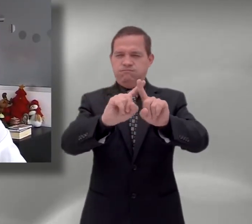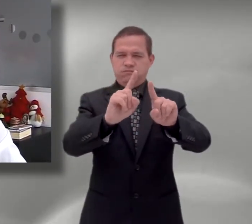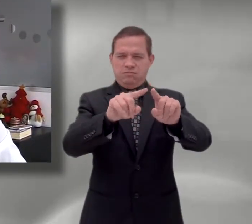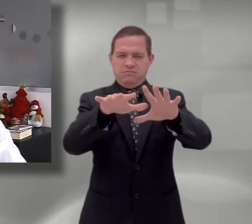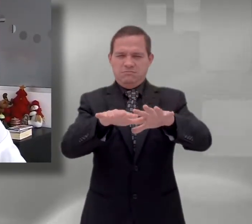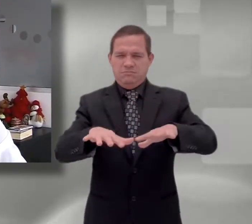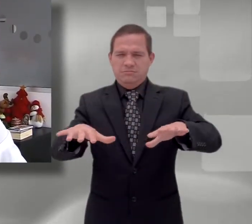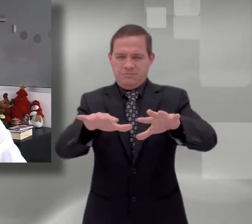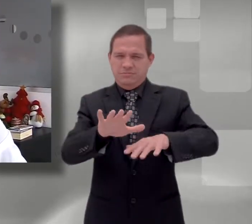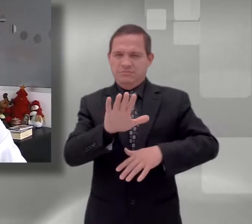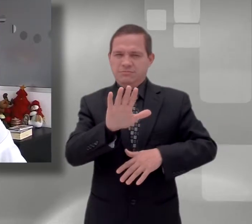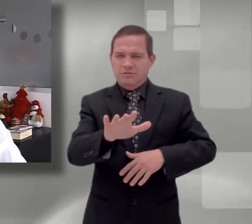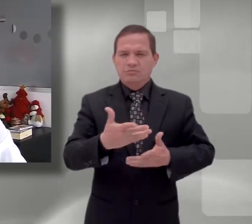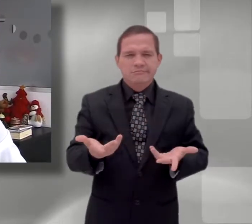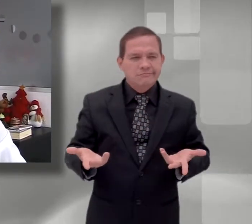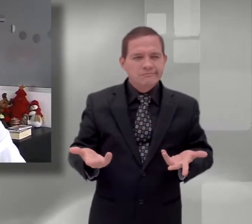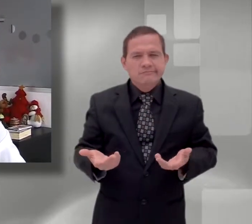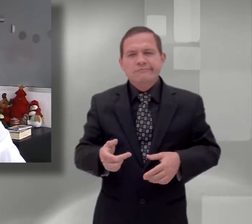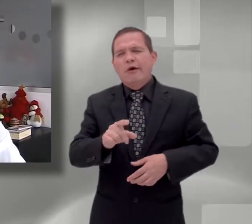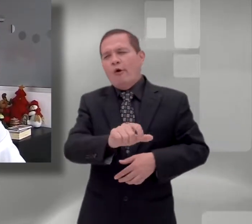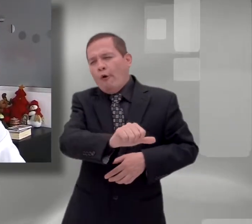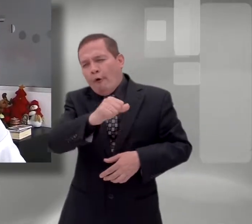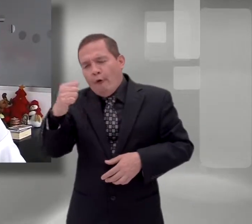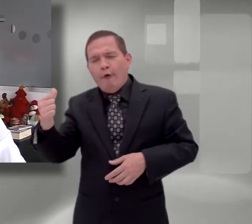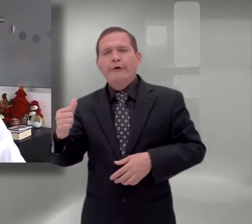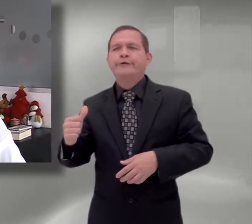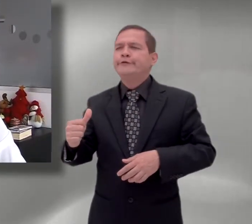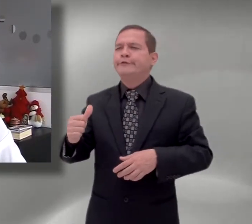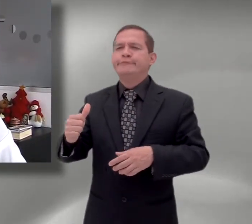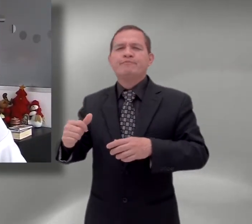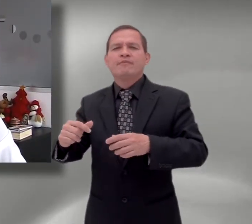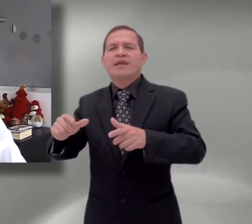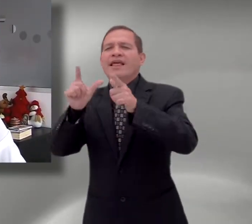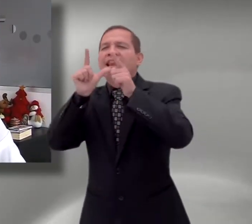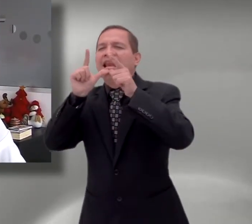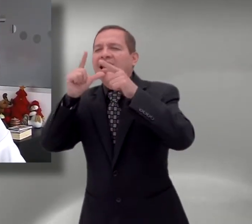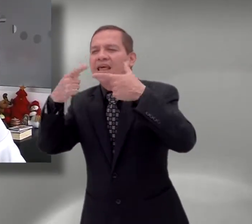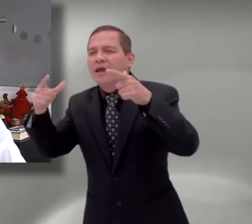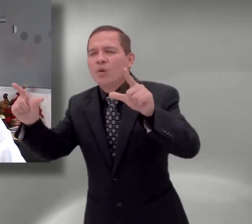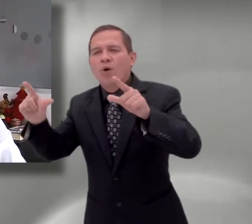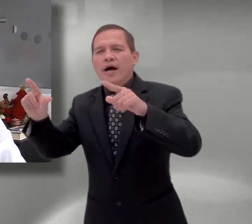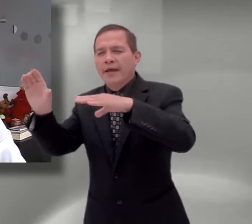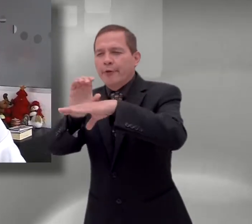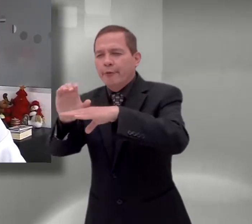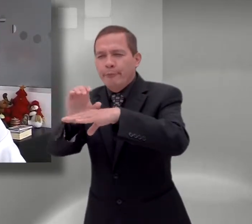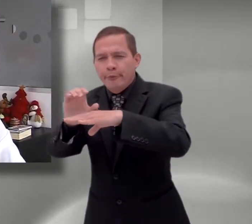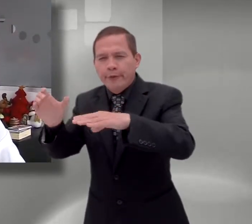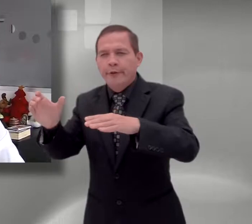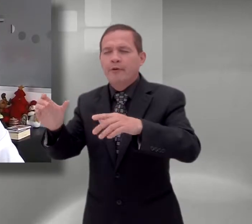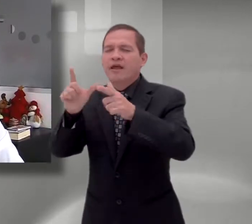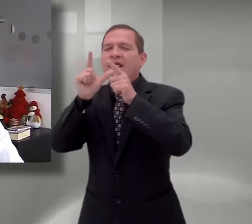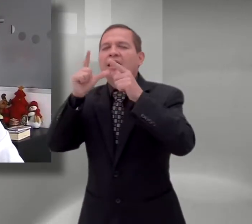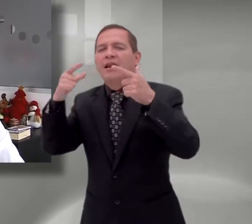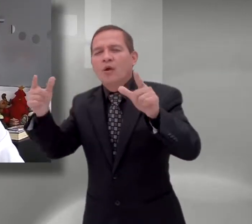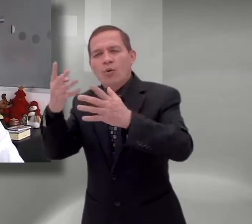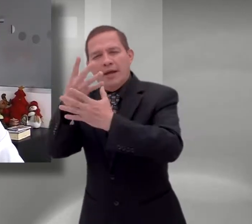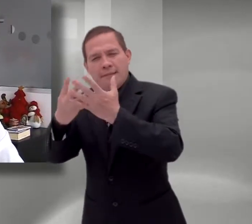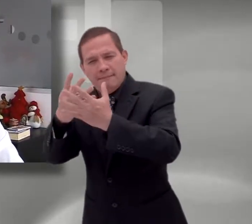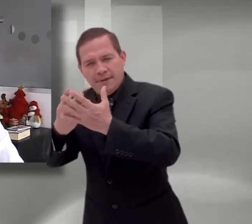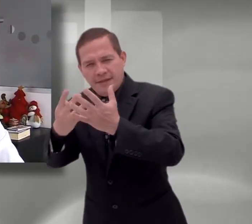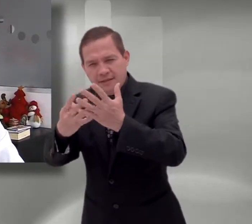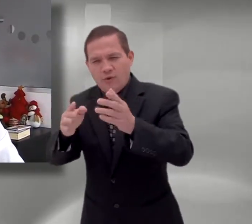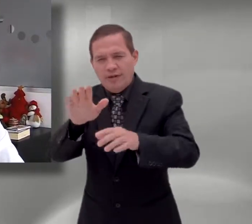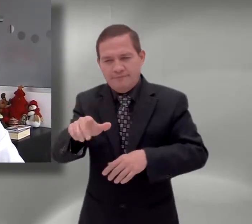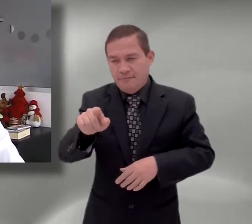siendo ejemplos de este tipo los lenguajes de programación, el lenguaje formal, de la lógica matemática y el gestual visual,